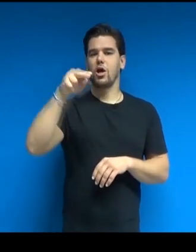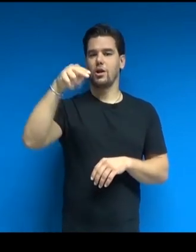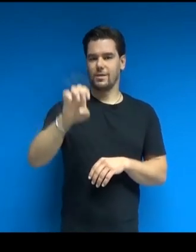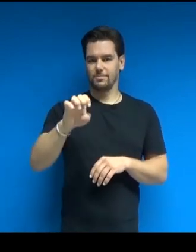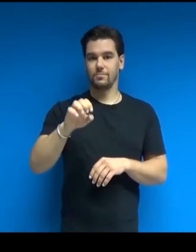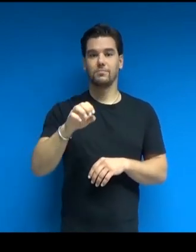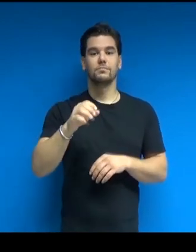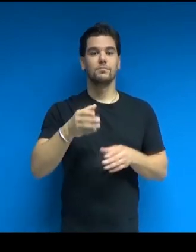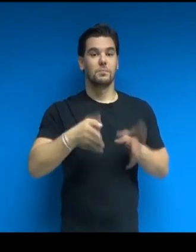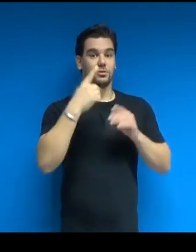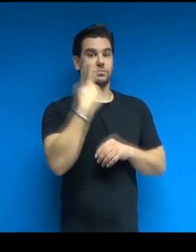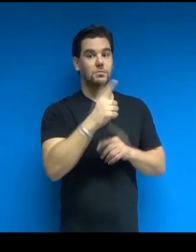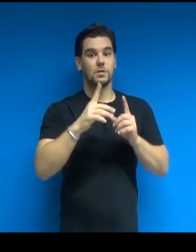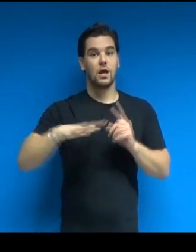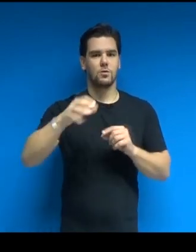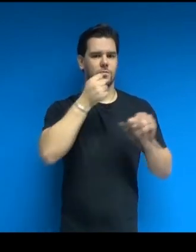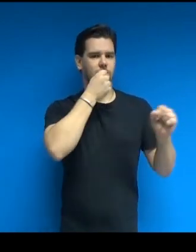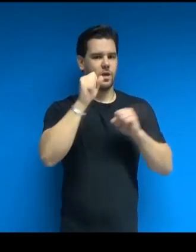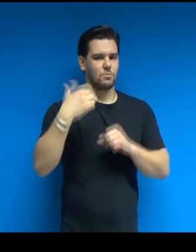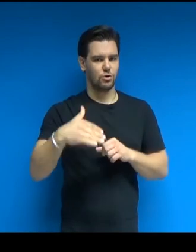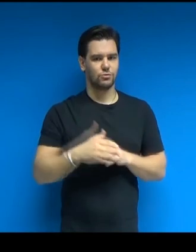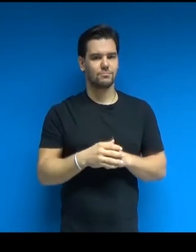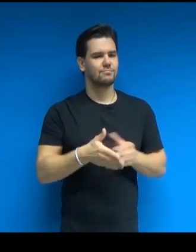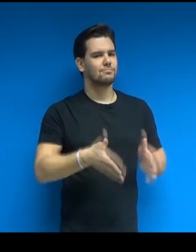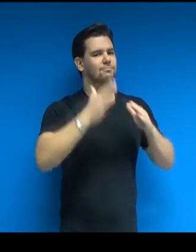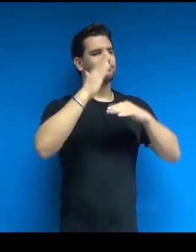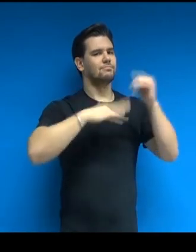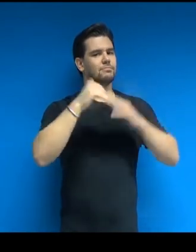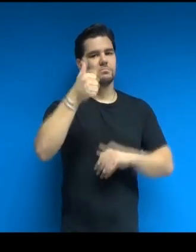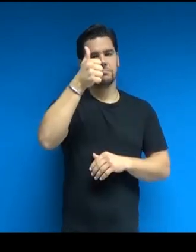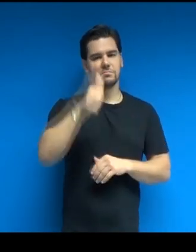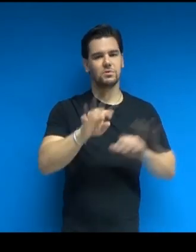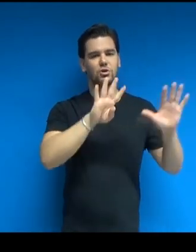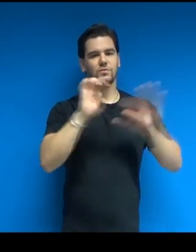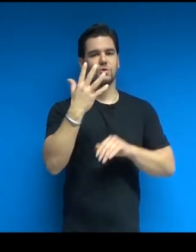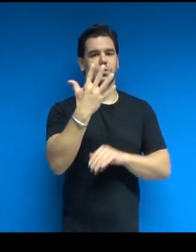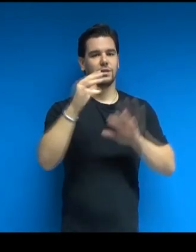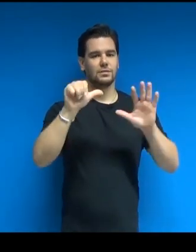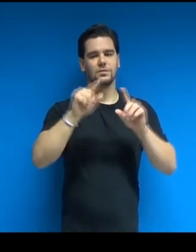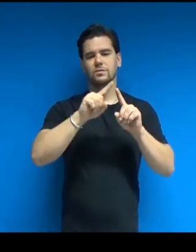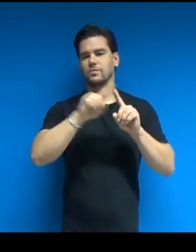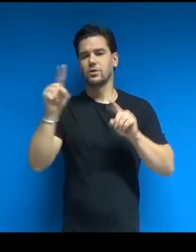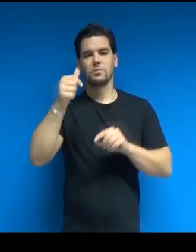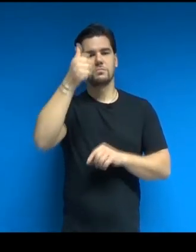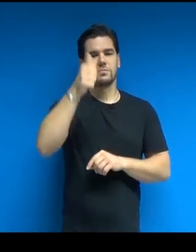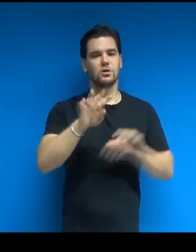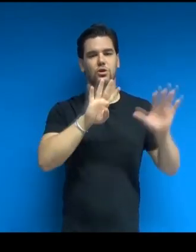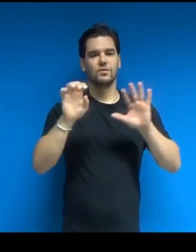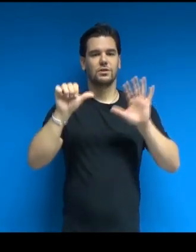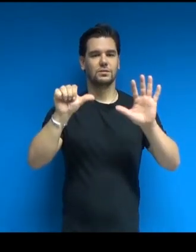e il 1961, su progetto di Gio Ponti, nell'area su